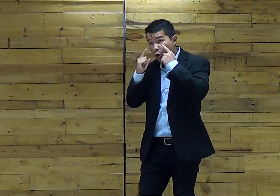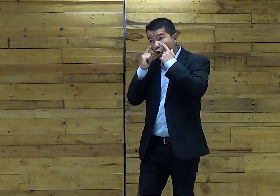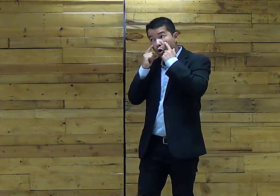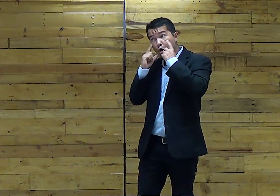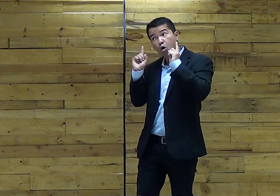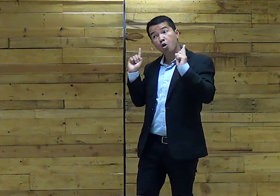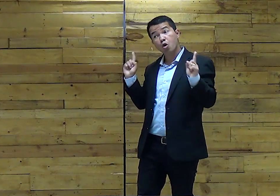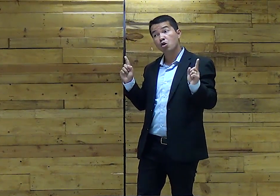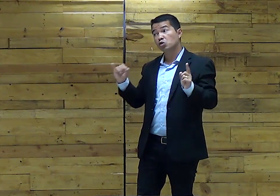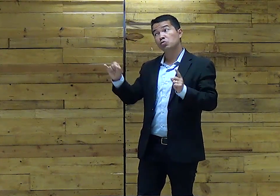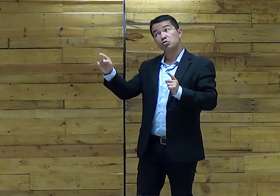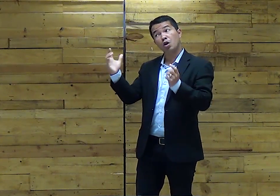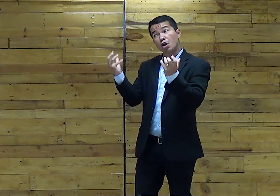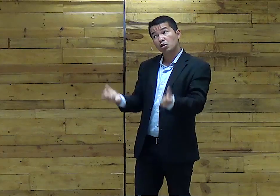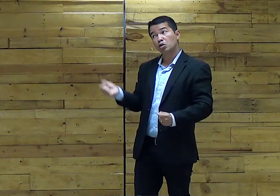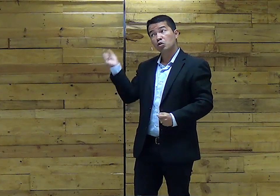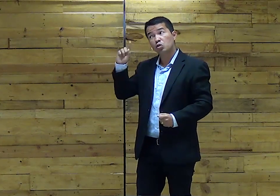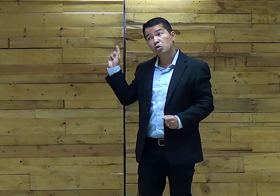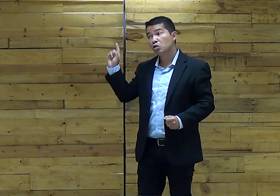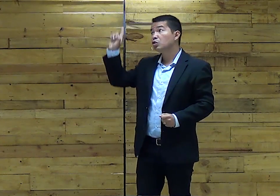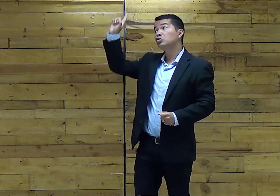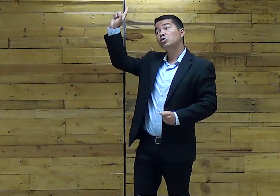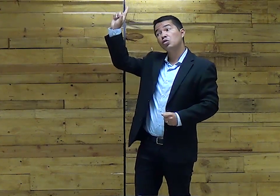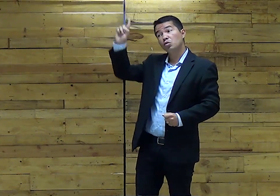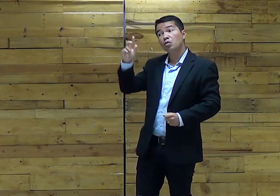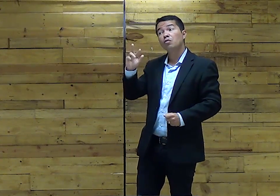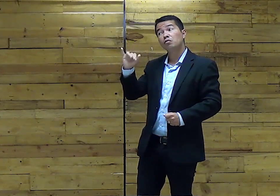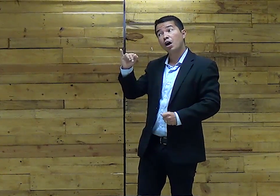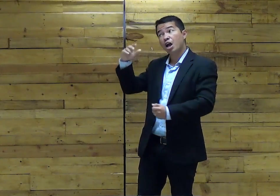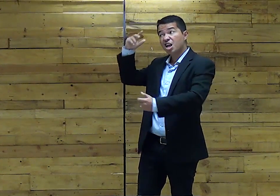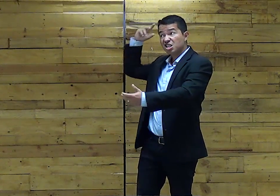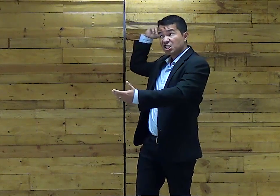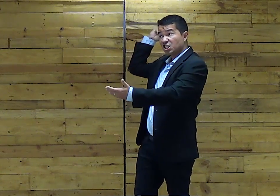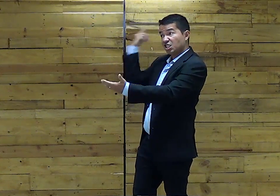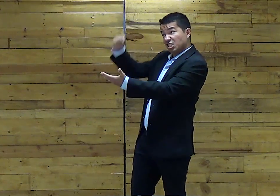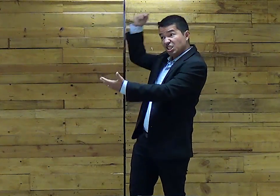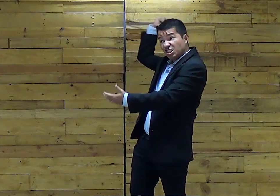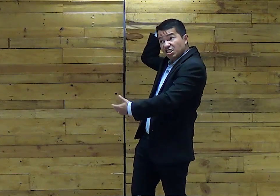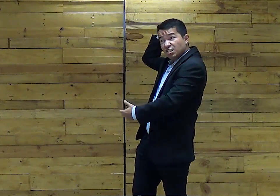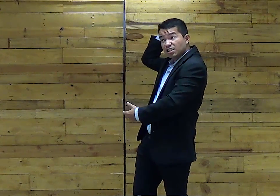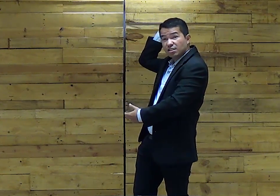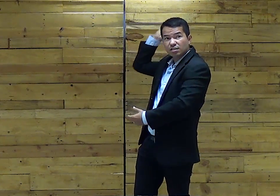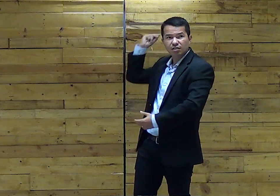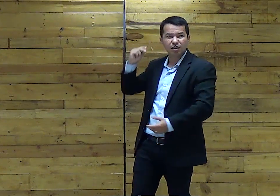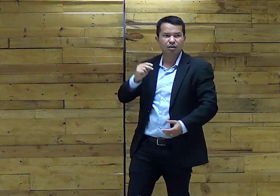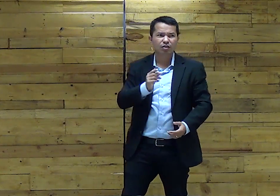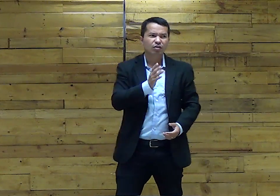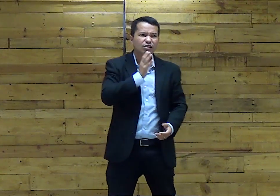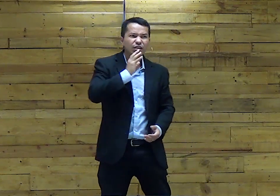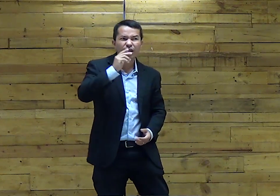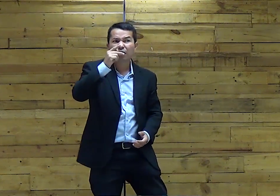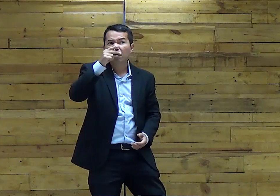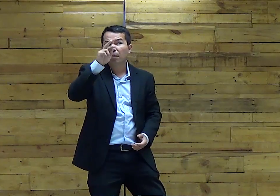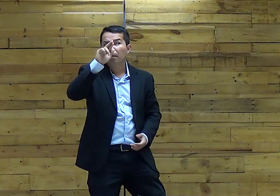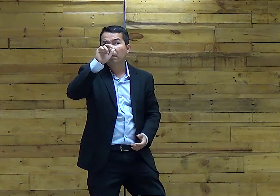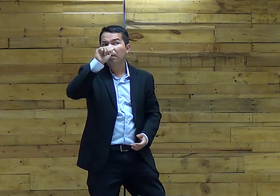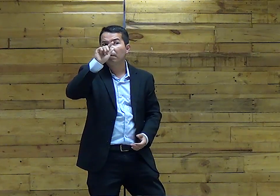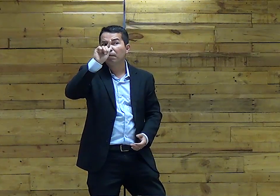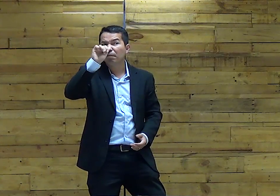Moisés Diz Olha só Se o senhor Não aceitar Deus há de Mandar o